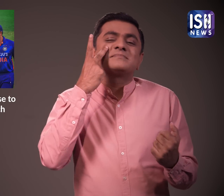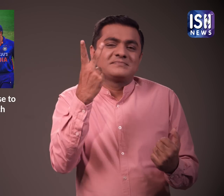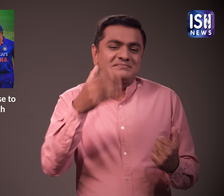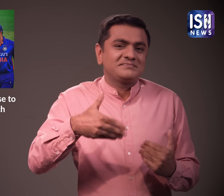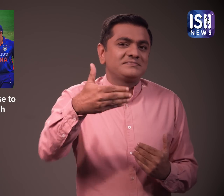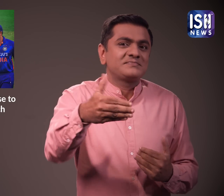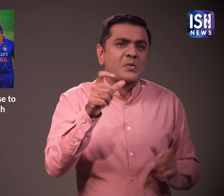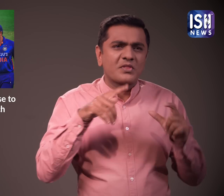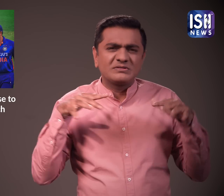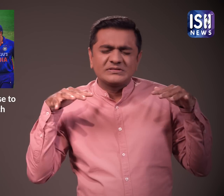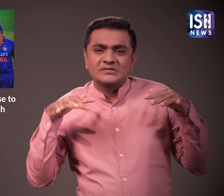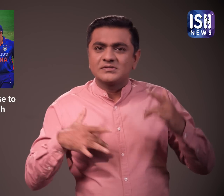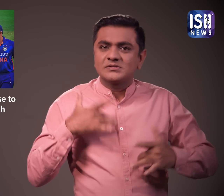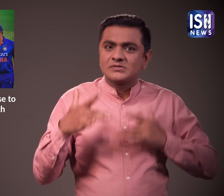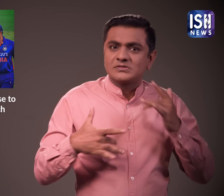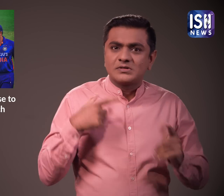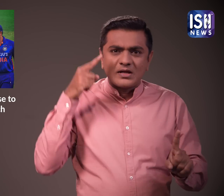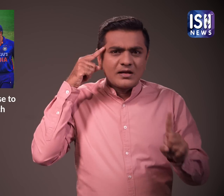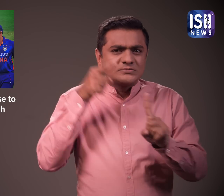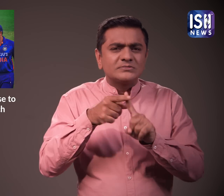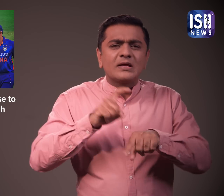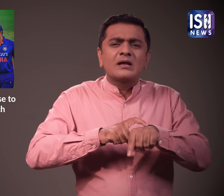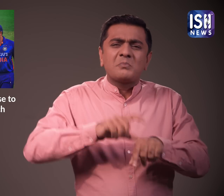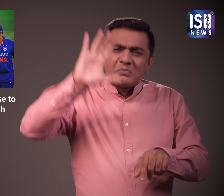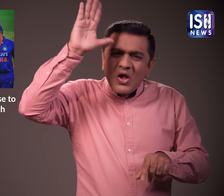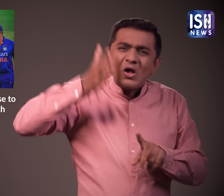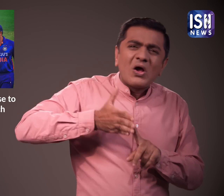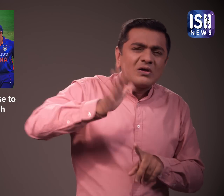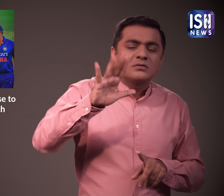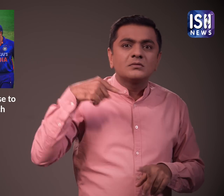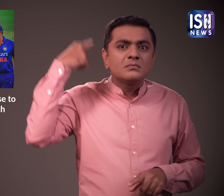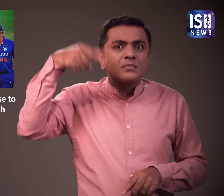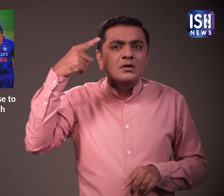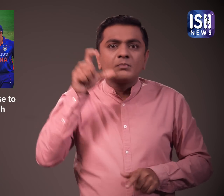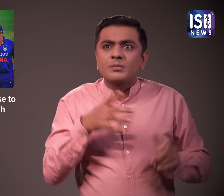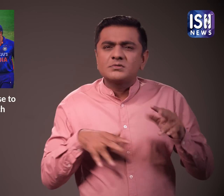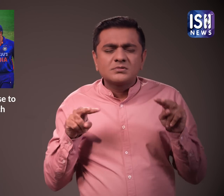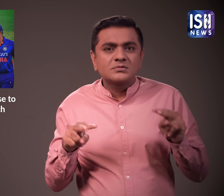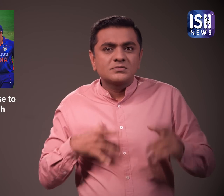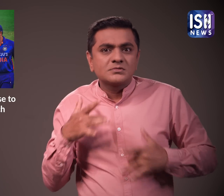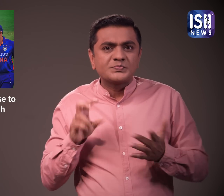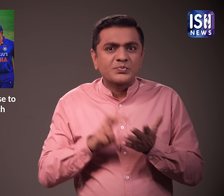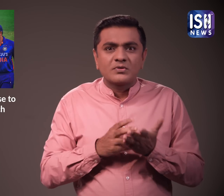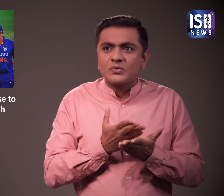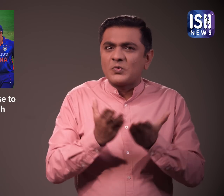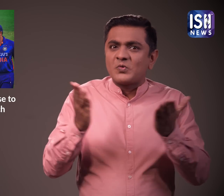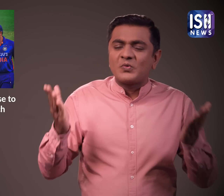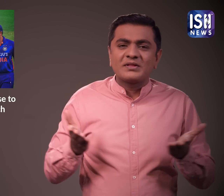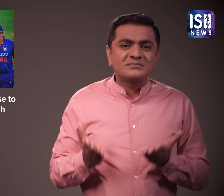देखते हैं वर्ल कप में अभी काफी दिन बाकी है लेकिन क्रिकेट के दीवाने प्रशंचक पहले से ही उत्साहेत है और उन्होंने होटल भी बुक कर लिये है